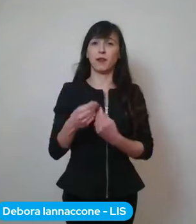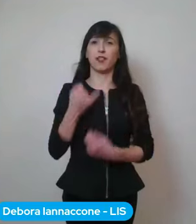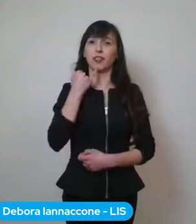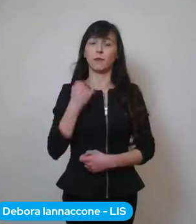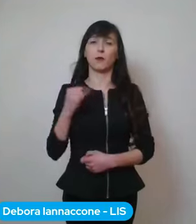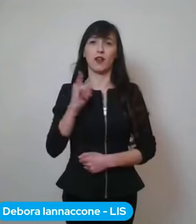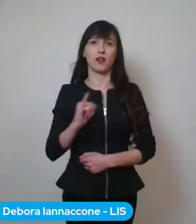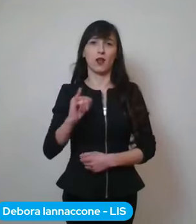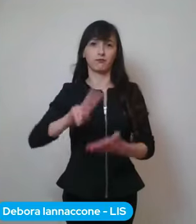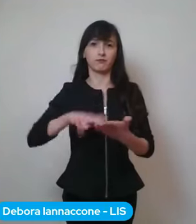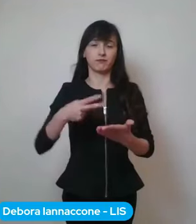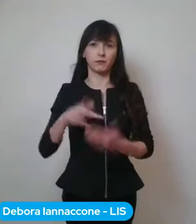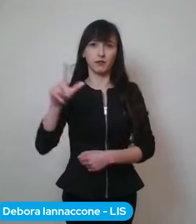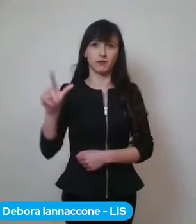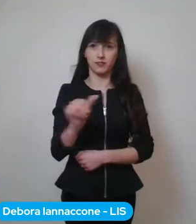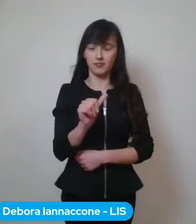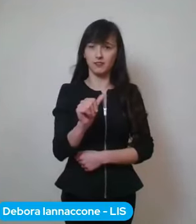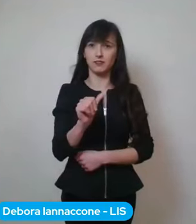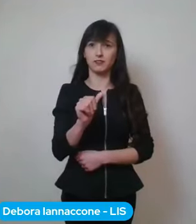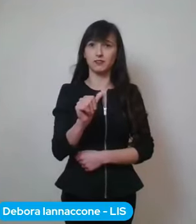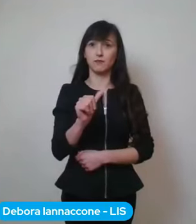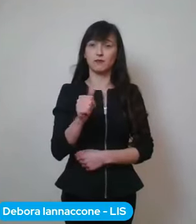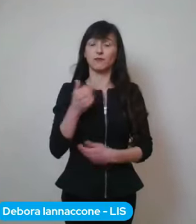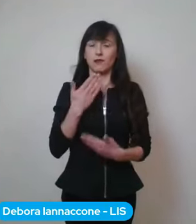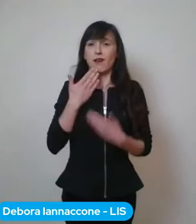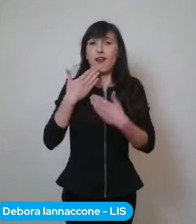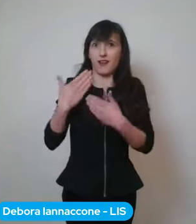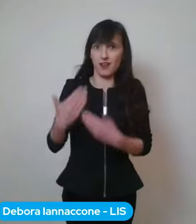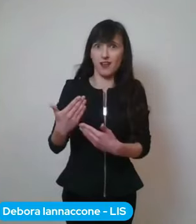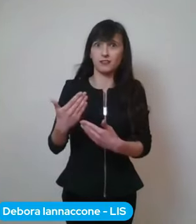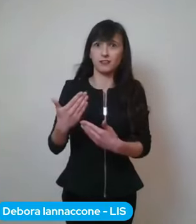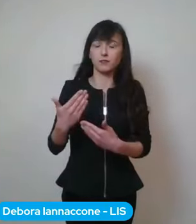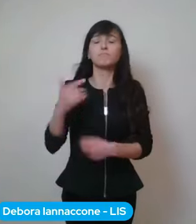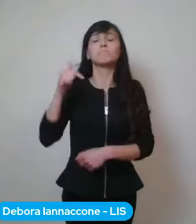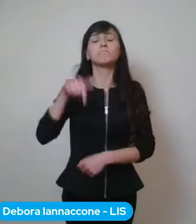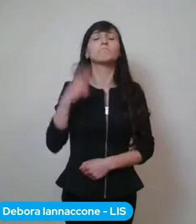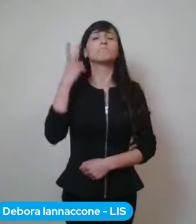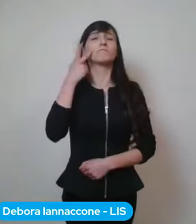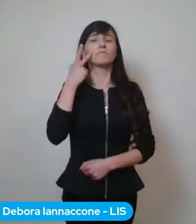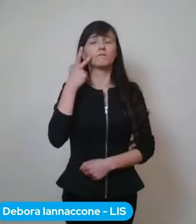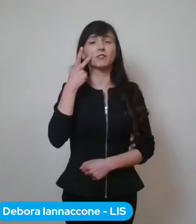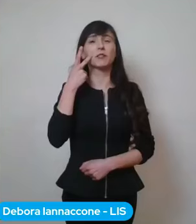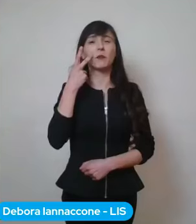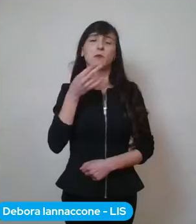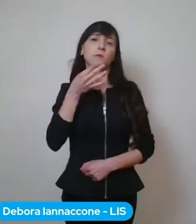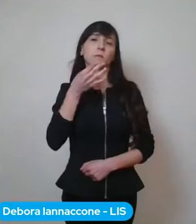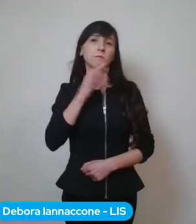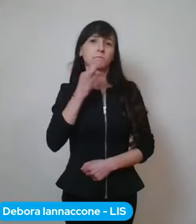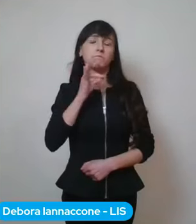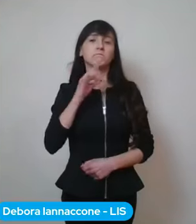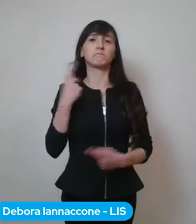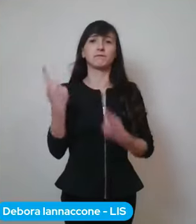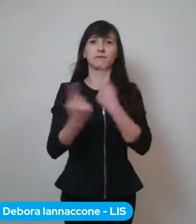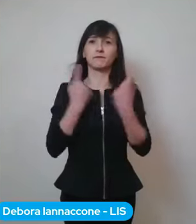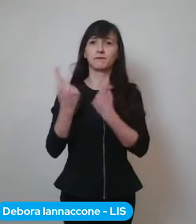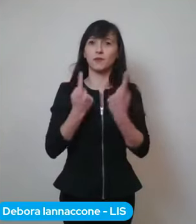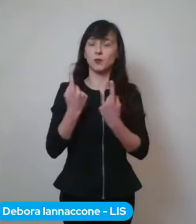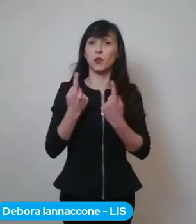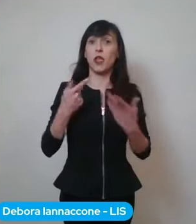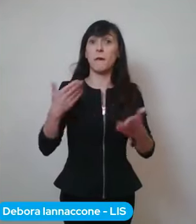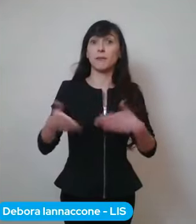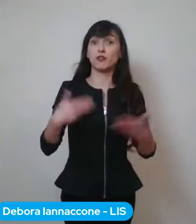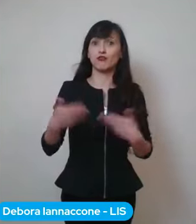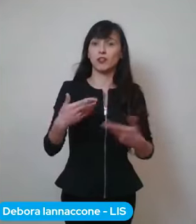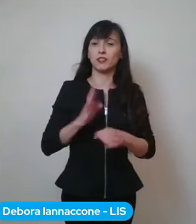Iannacone, interprete LIS, che ringraziamo, facciamo il punto consueto sulla emergenza